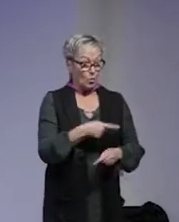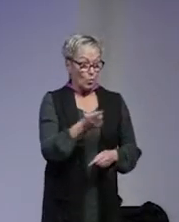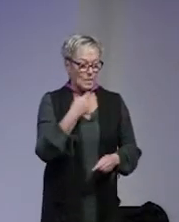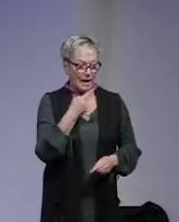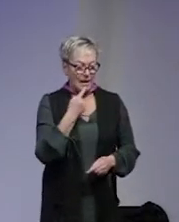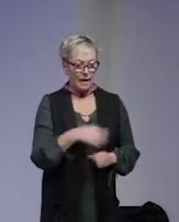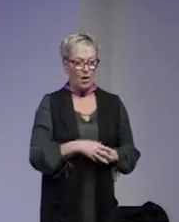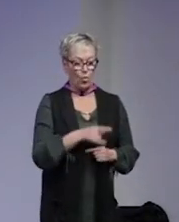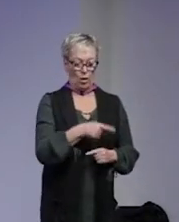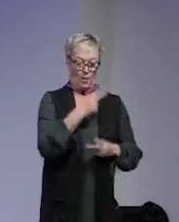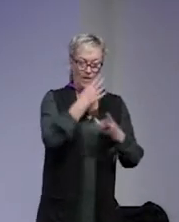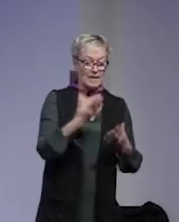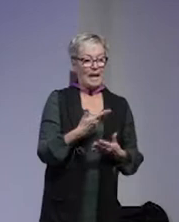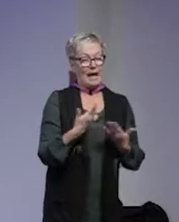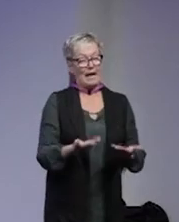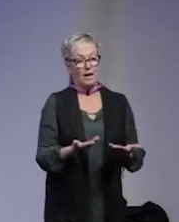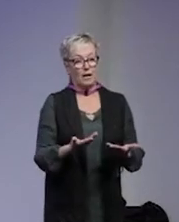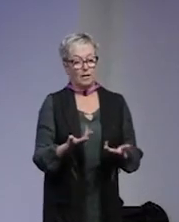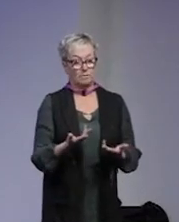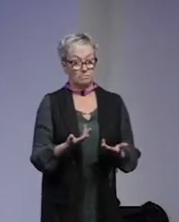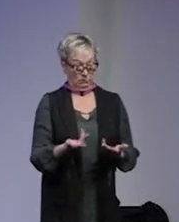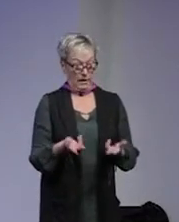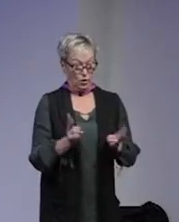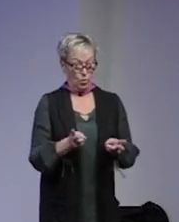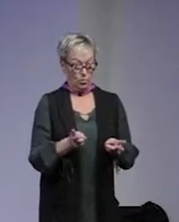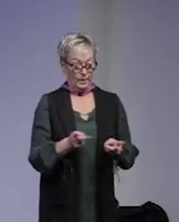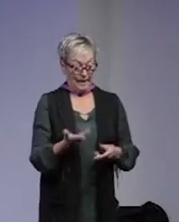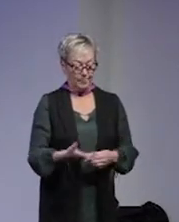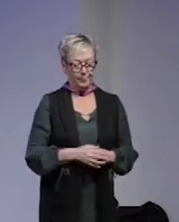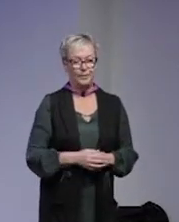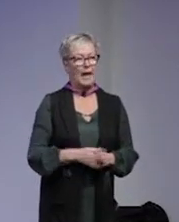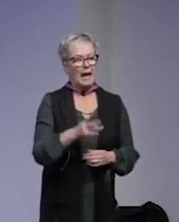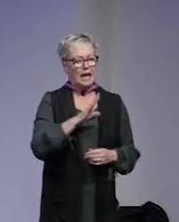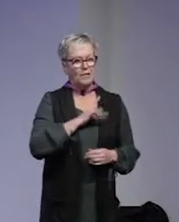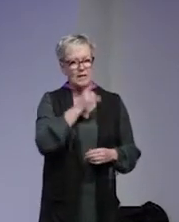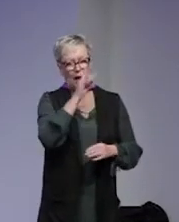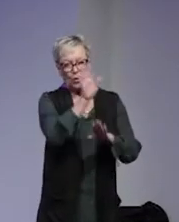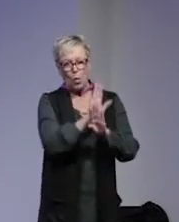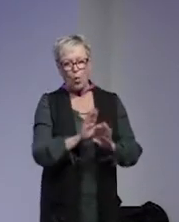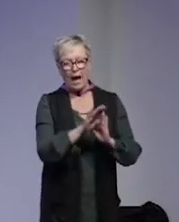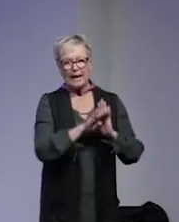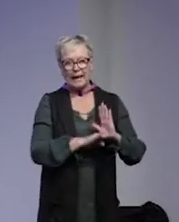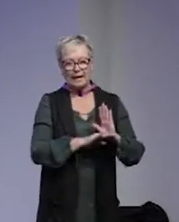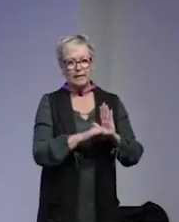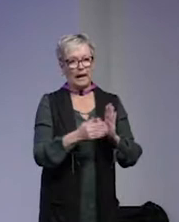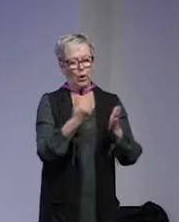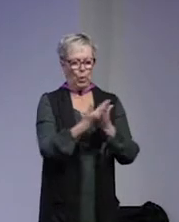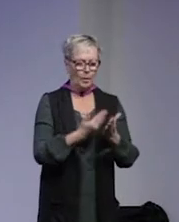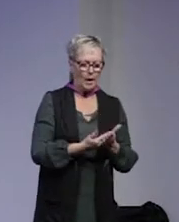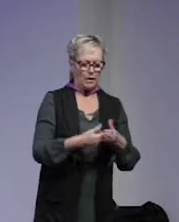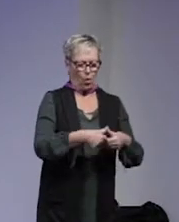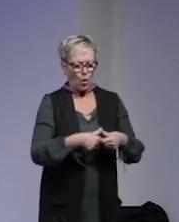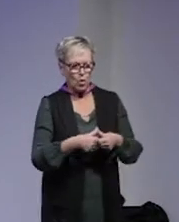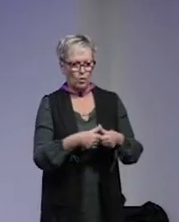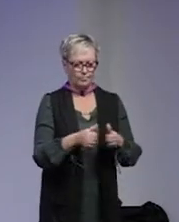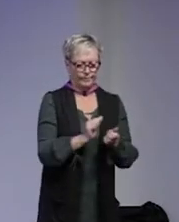och det de visar här eller är det så det är? Eller finns det en dålig agenda? Det är liksom upplagt och organiserat